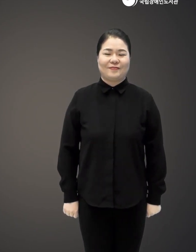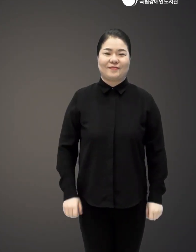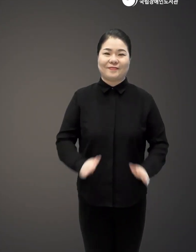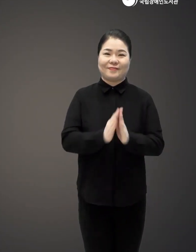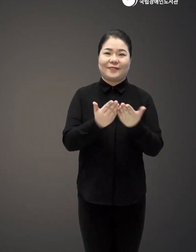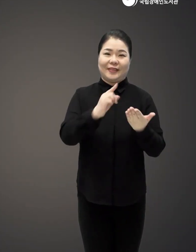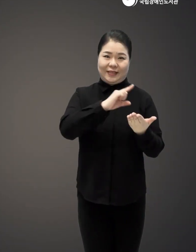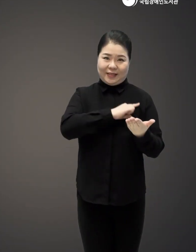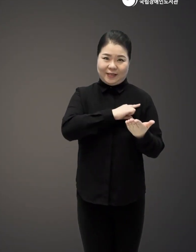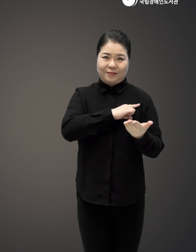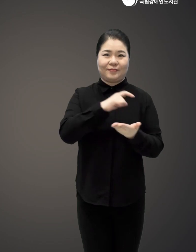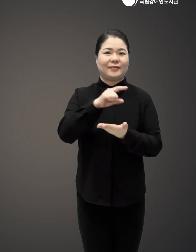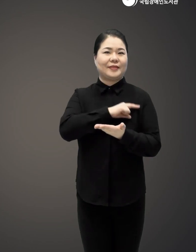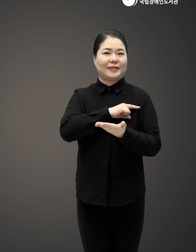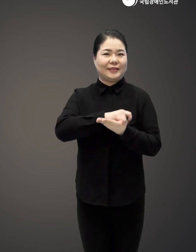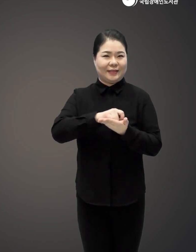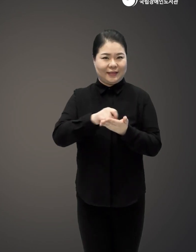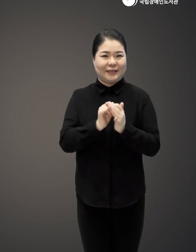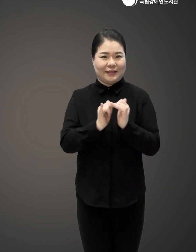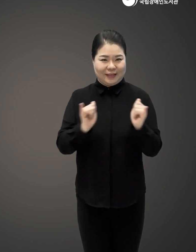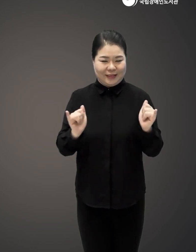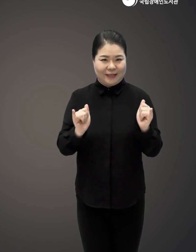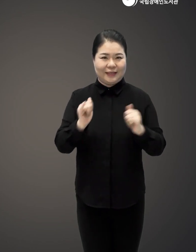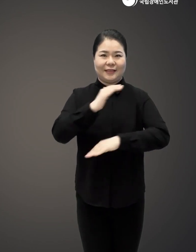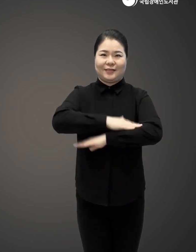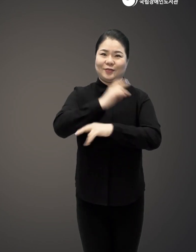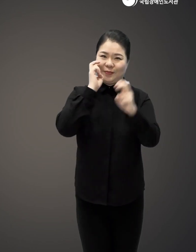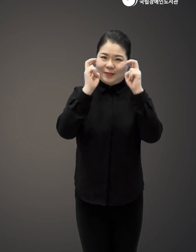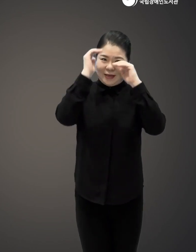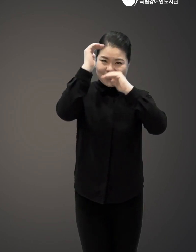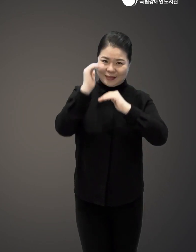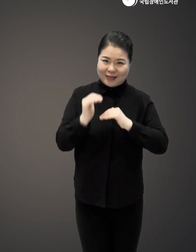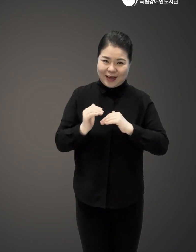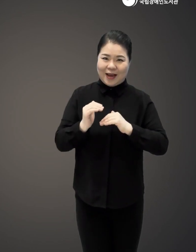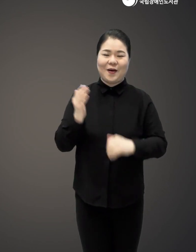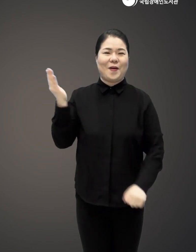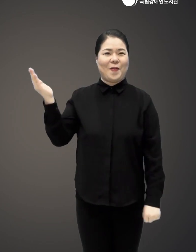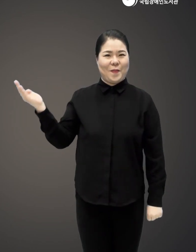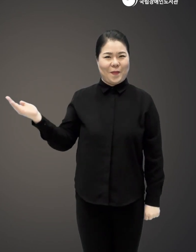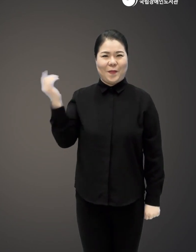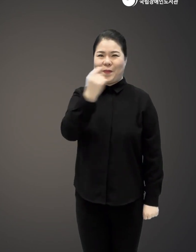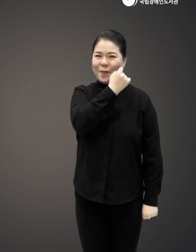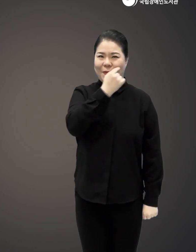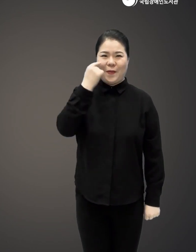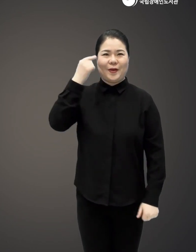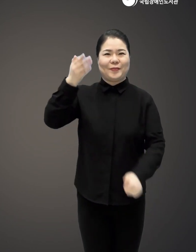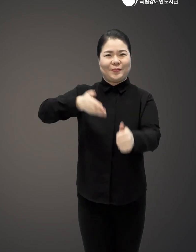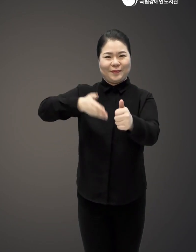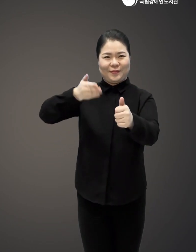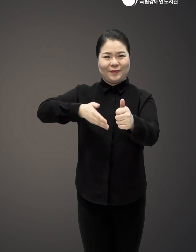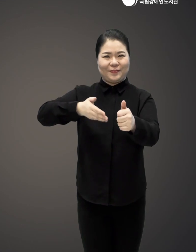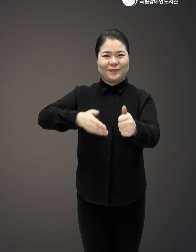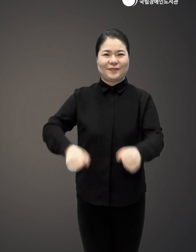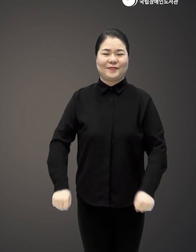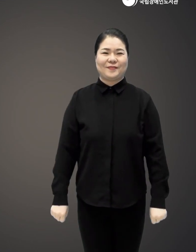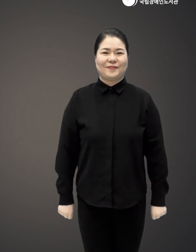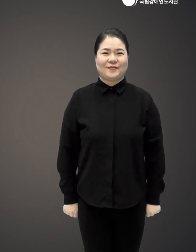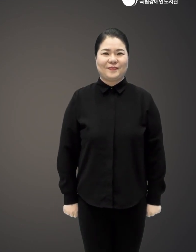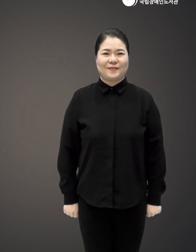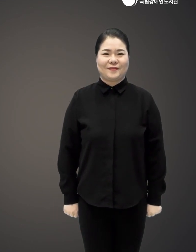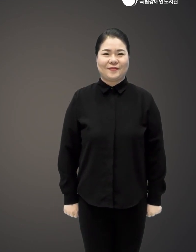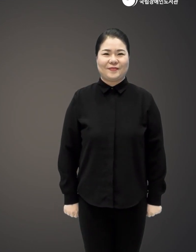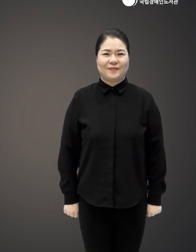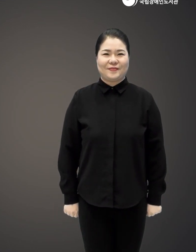국외 독립운동 이야기 도서명 묵으리돌의 바다 저자 김동욱